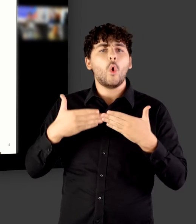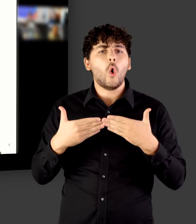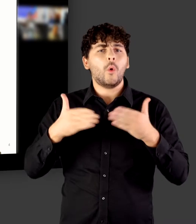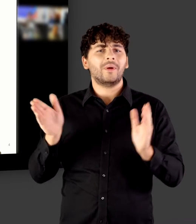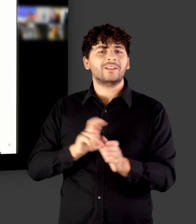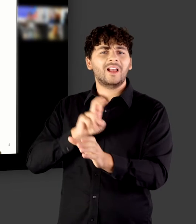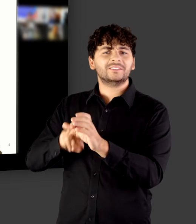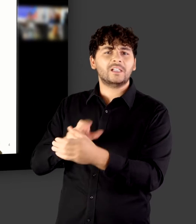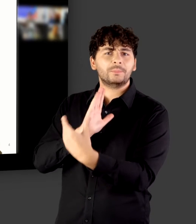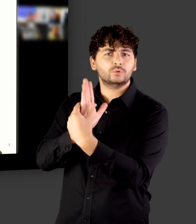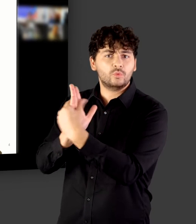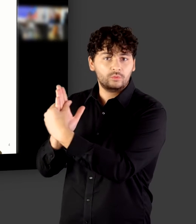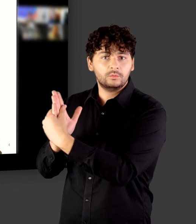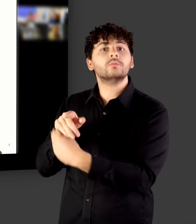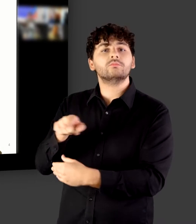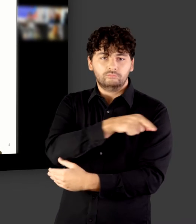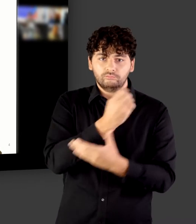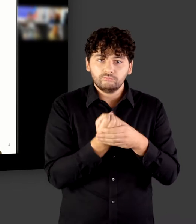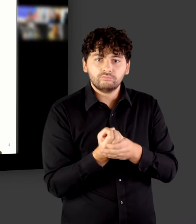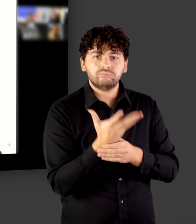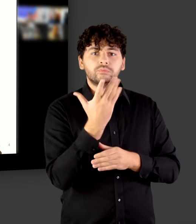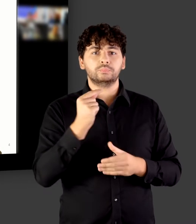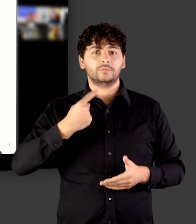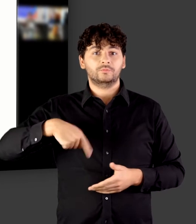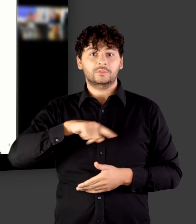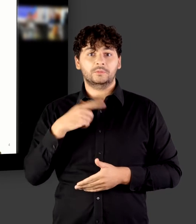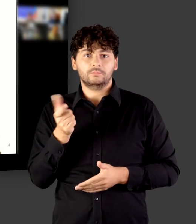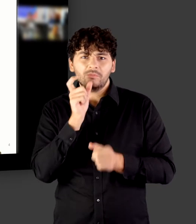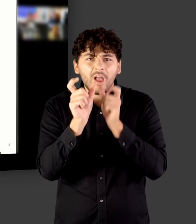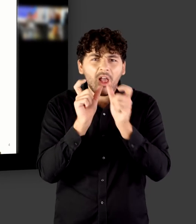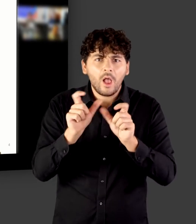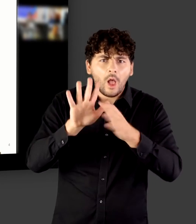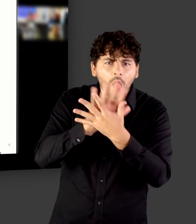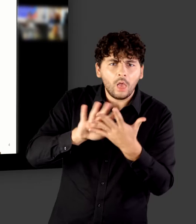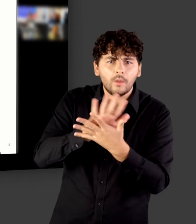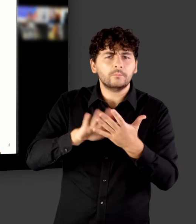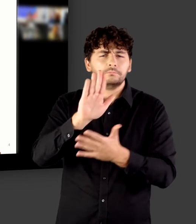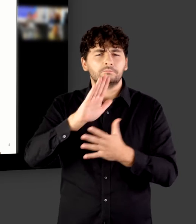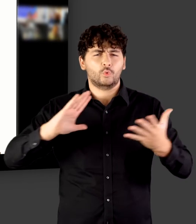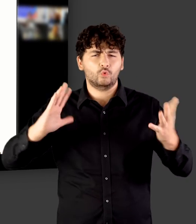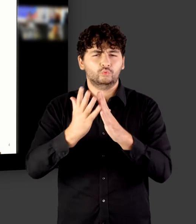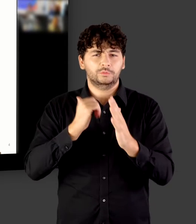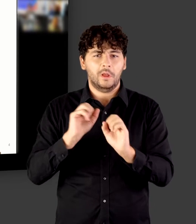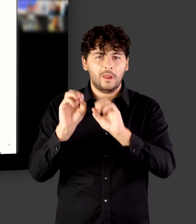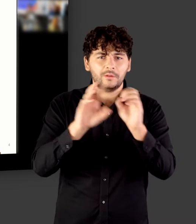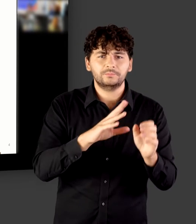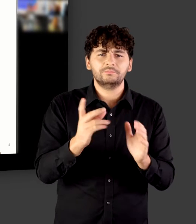habe ich so mit verschiedenen Begriffen um mich geschlagen. Hier vielleicht noch ganz kurz einen Exkurs zu den verschiedenen Dokumentversionen.